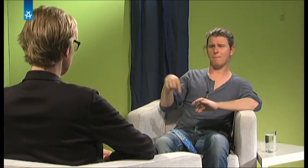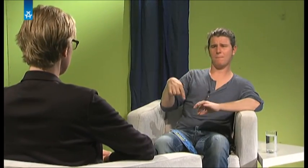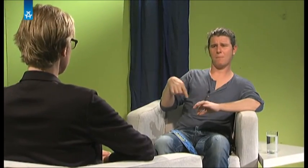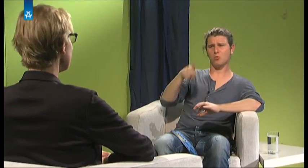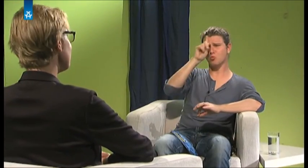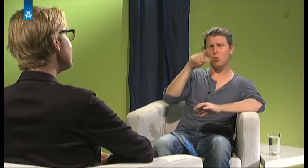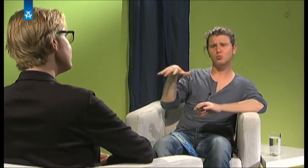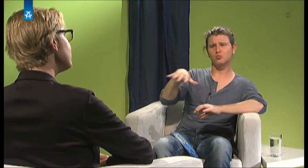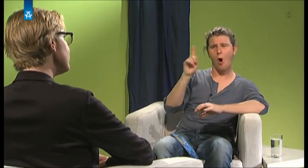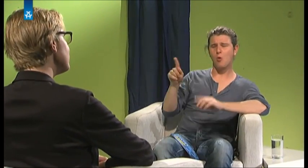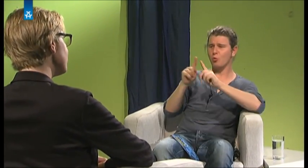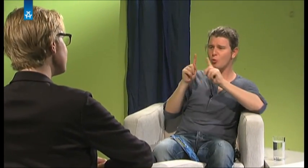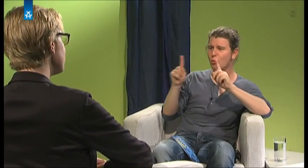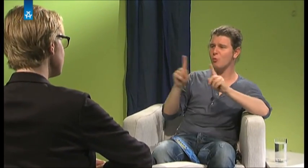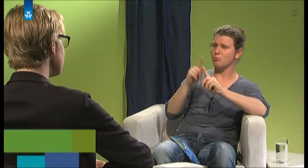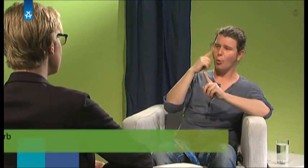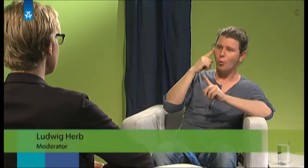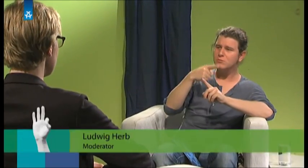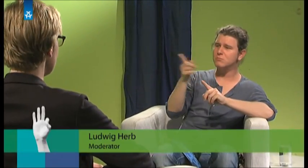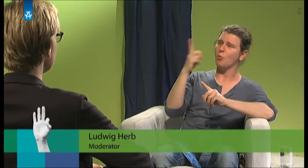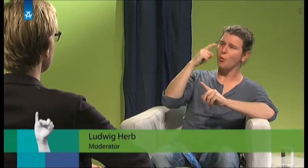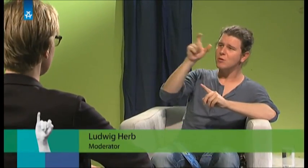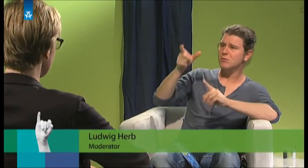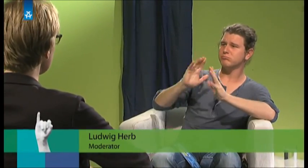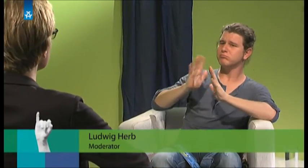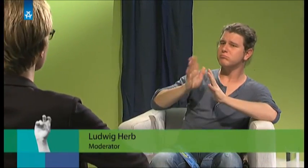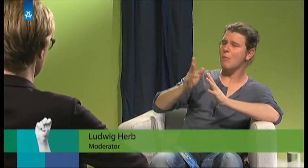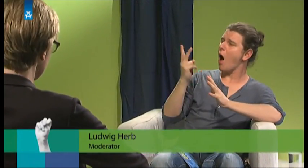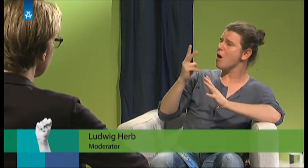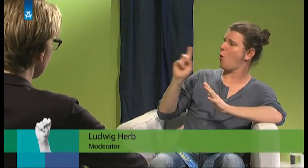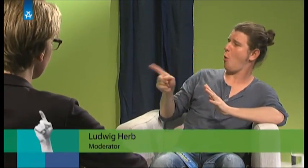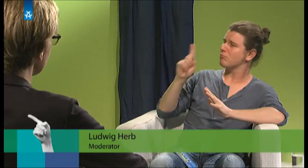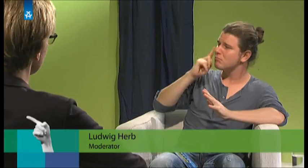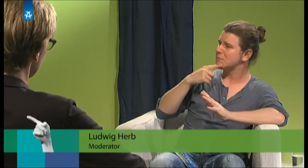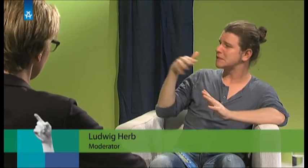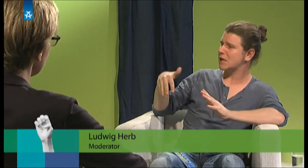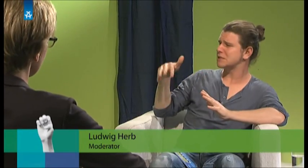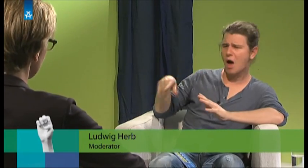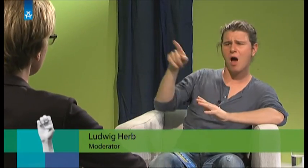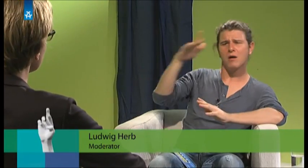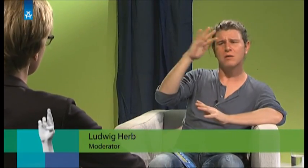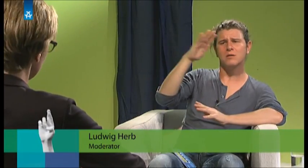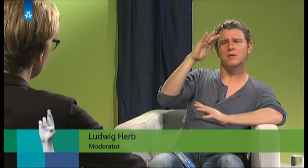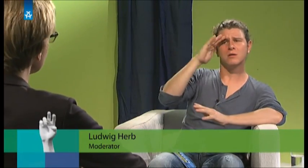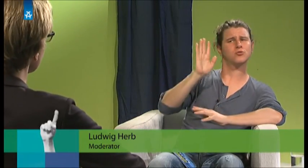dass egal ob hörend oder taub ist, alle in Gebärdensprache kommunizieren. Das ist ja eine ganz wunderbare Philosophie.